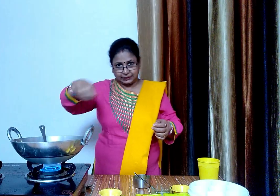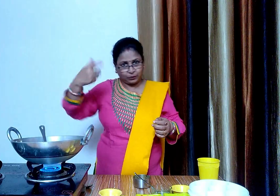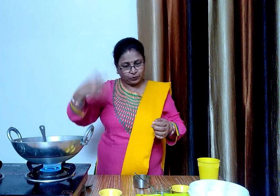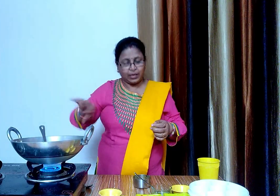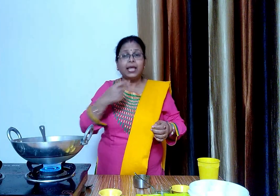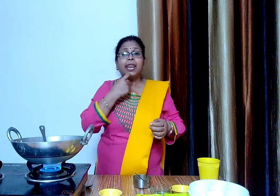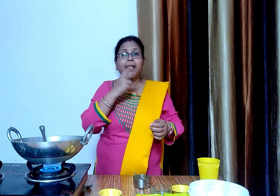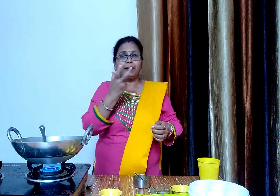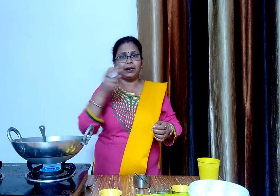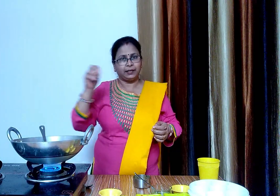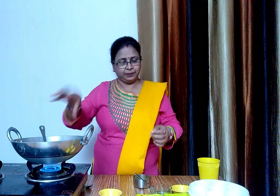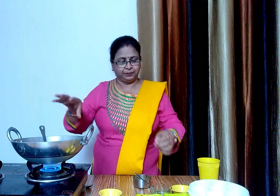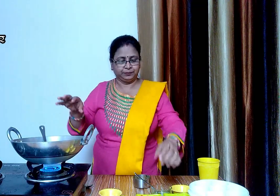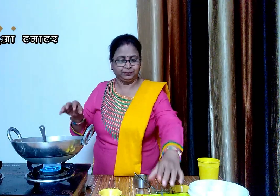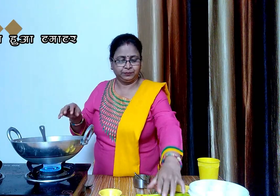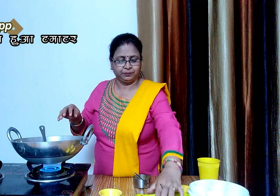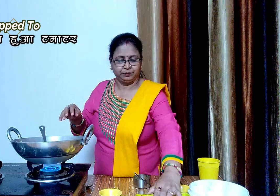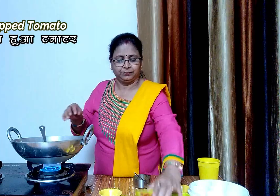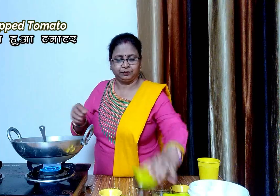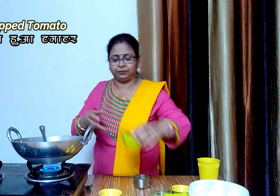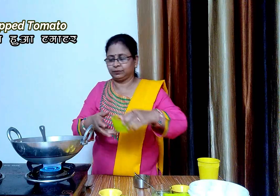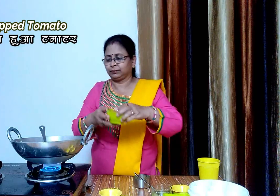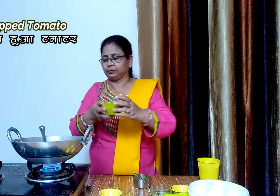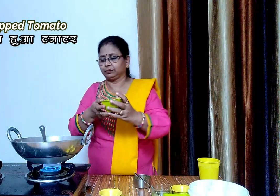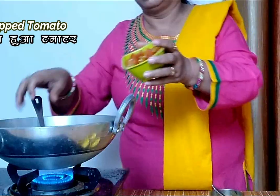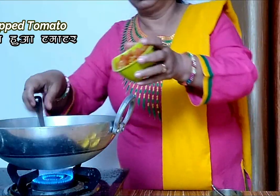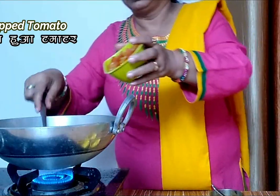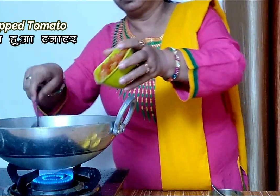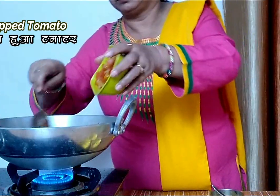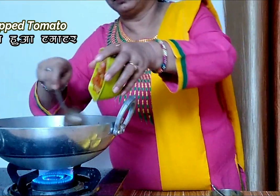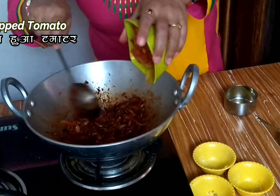प्यास मेश हो चुके हैं अब इसमें तीन कटे हुए टमाटर डालेंगे